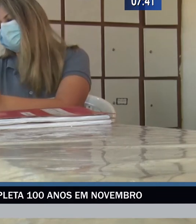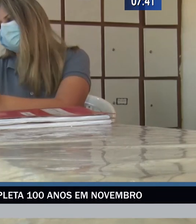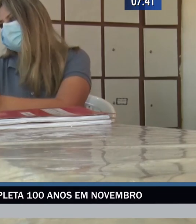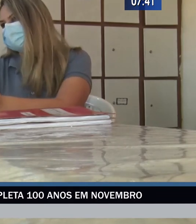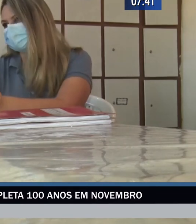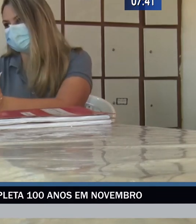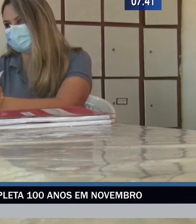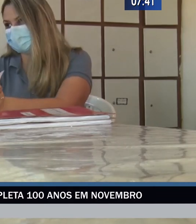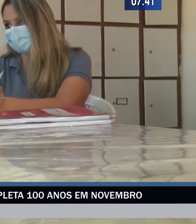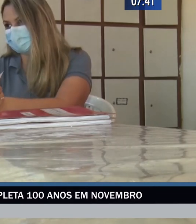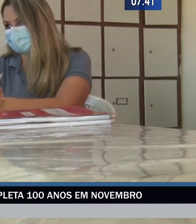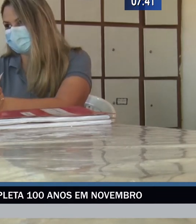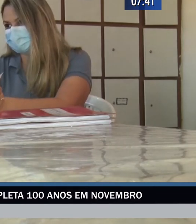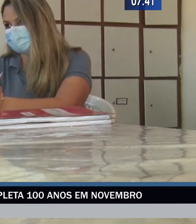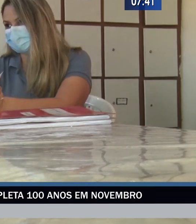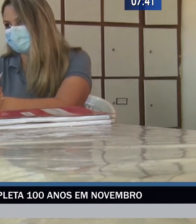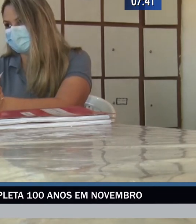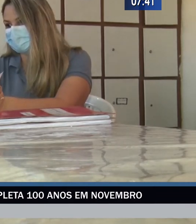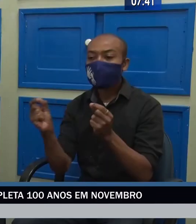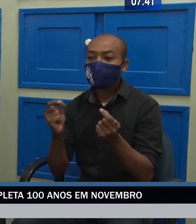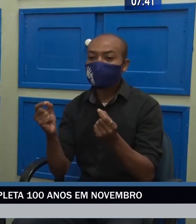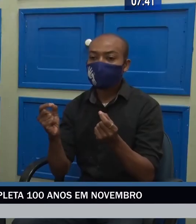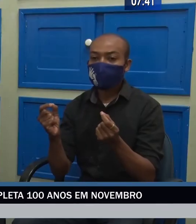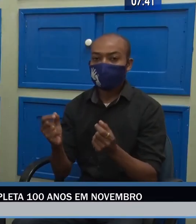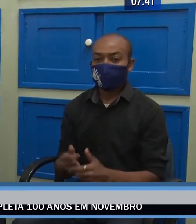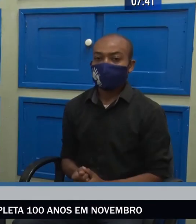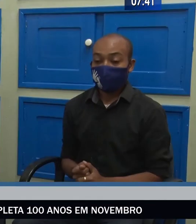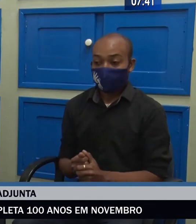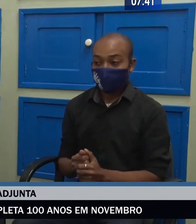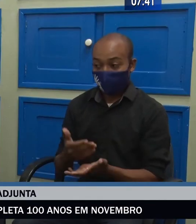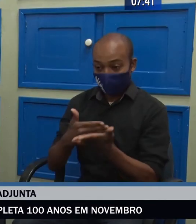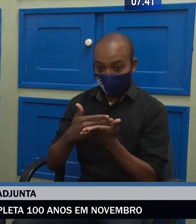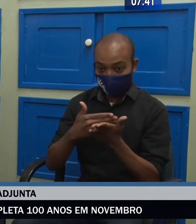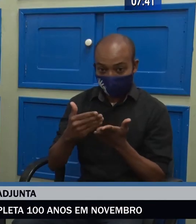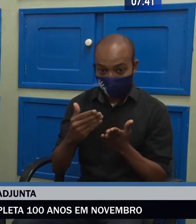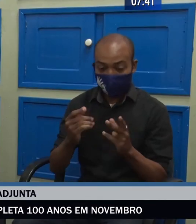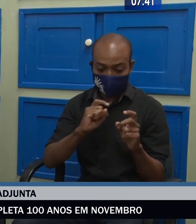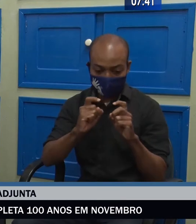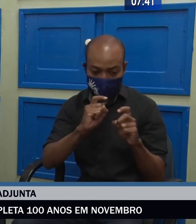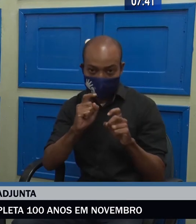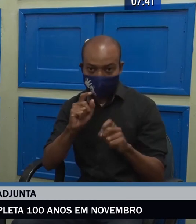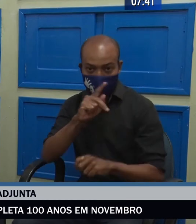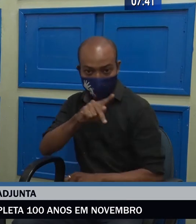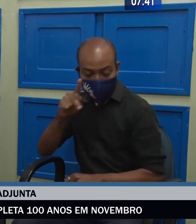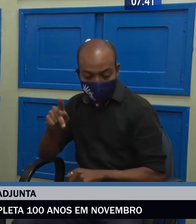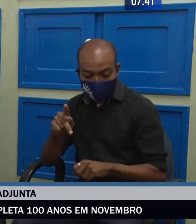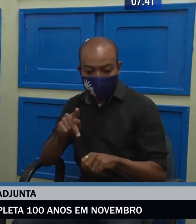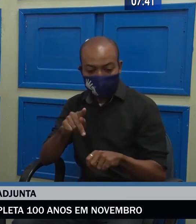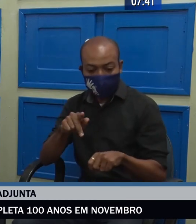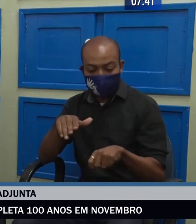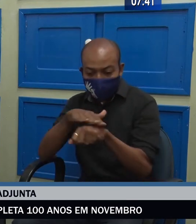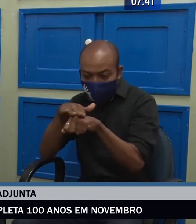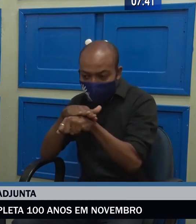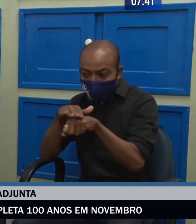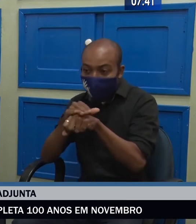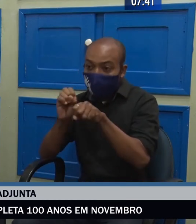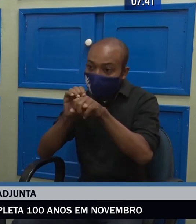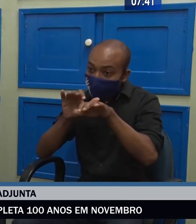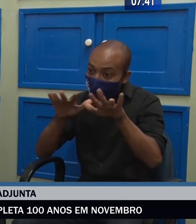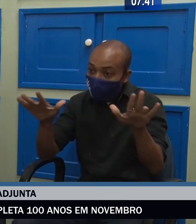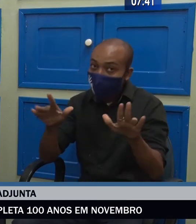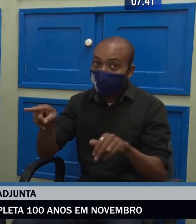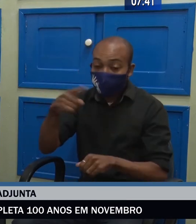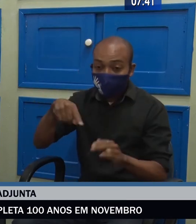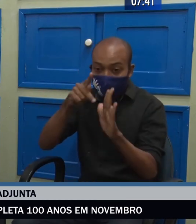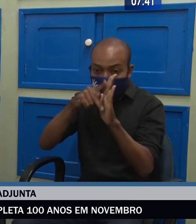explicou como será desenvolvido o projeto. Durante a jornada pedagógica, nós organizamos um projeto e apresentamos a toda a